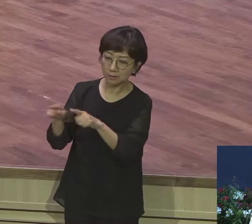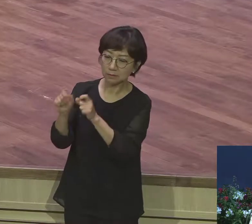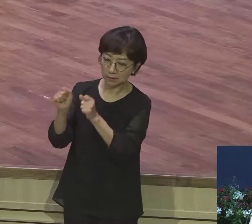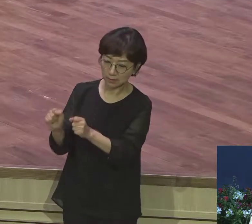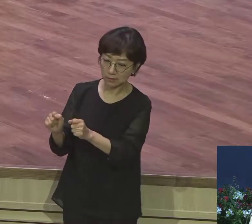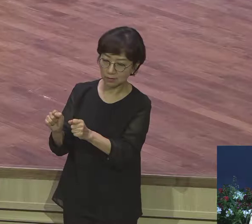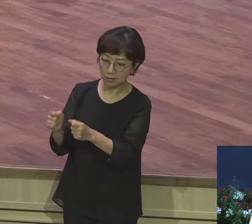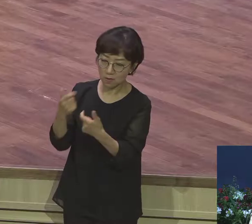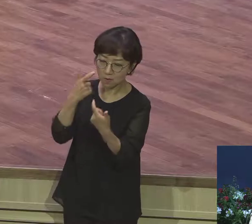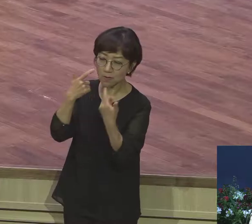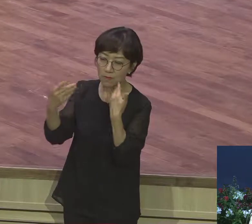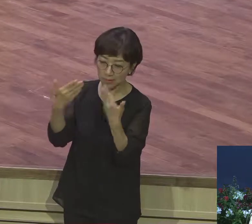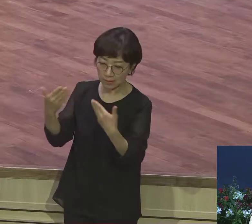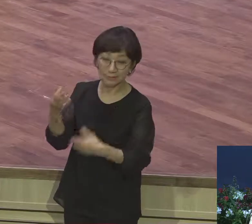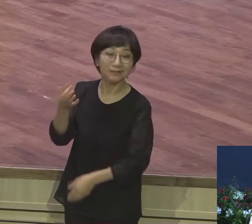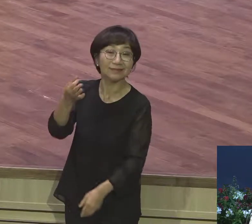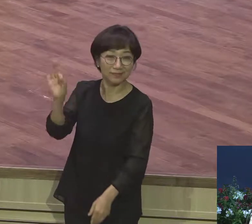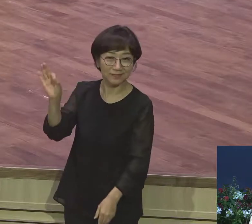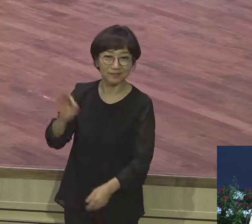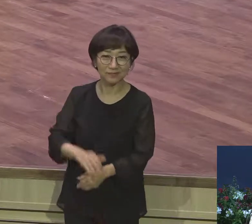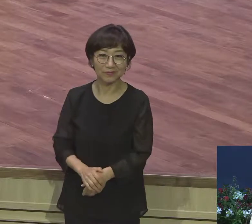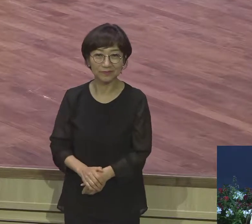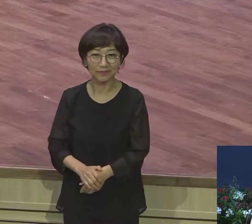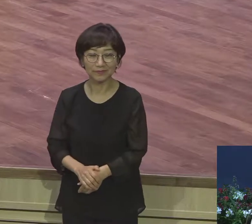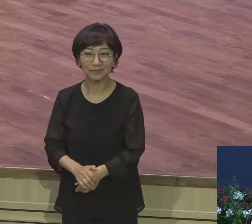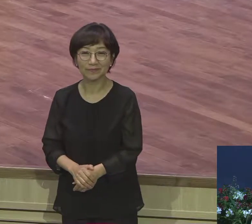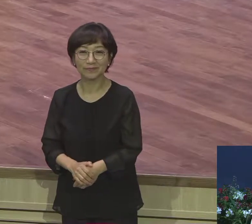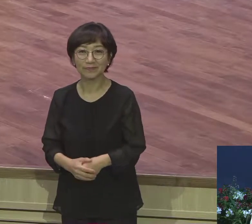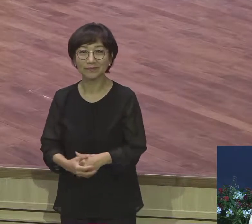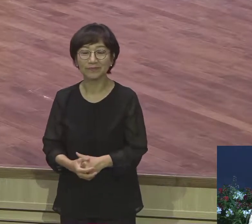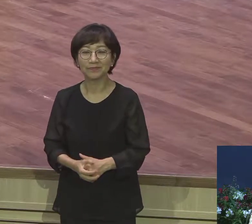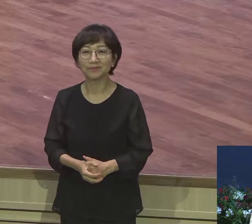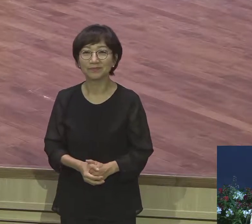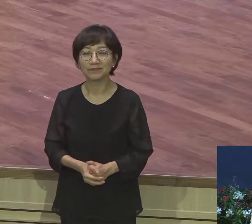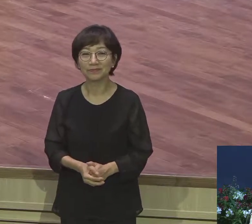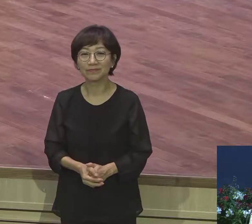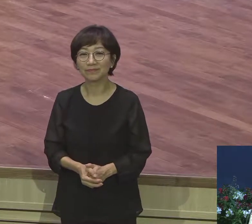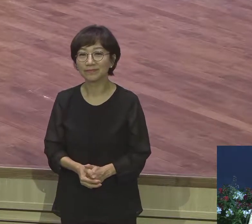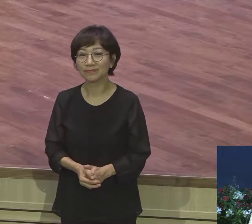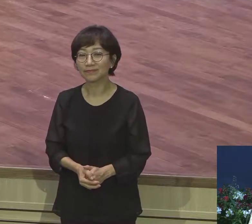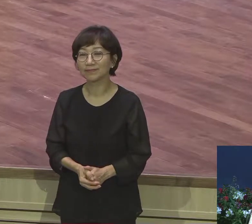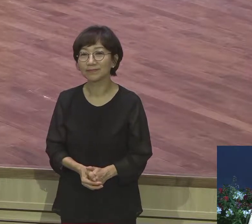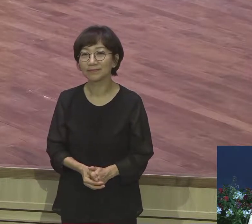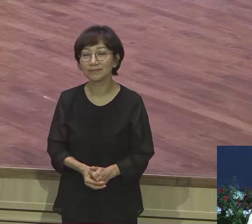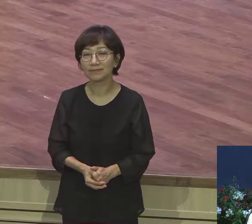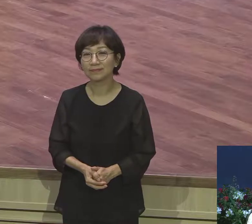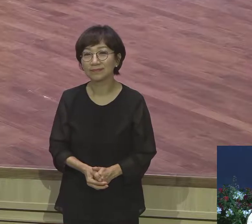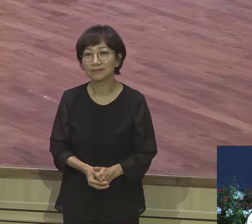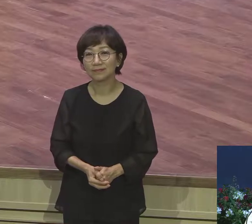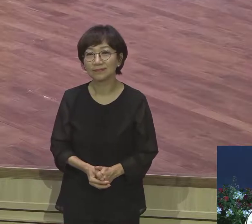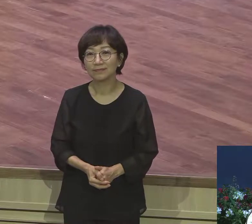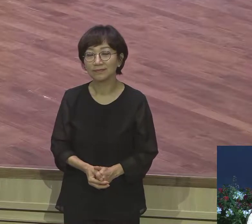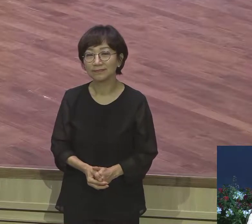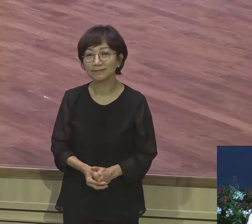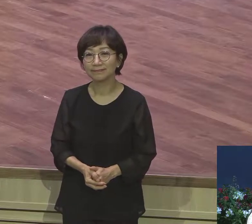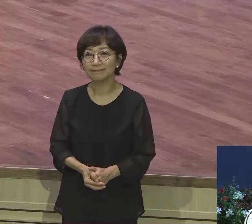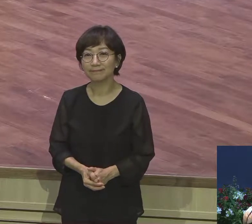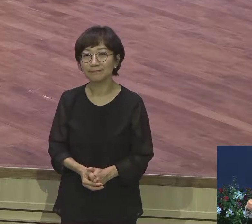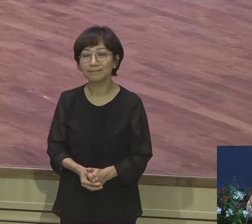사기꾼들이 공갈치듯이 뻥치듯이 하는 그 말 하나님의